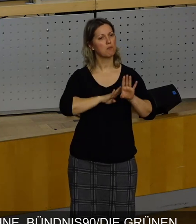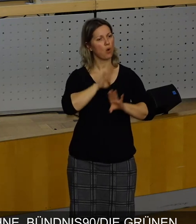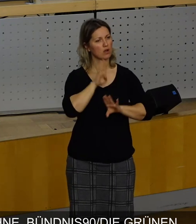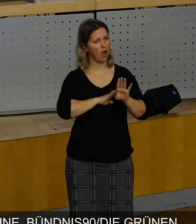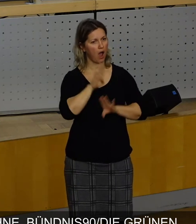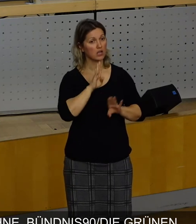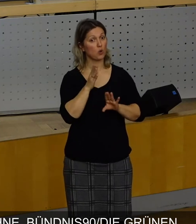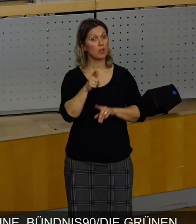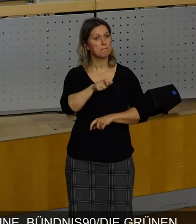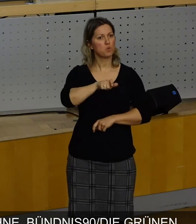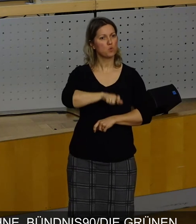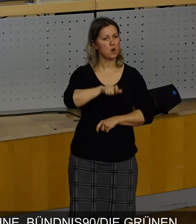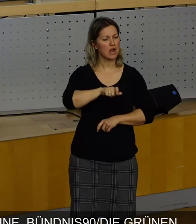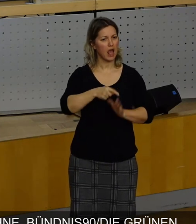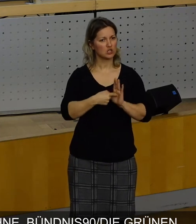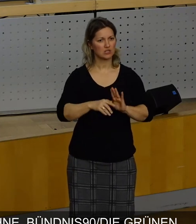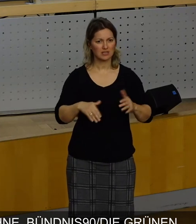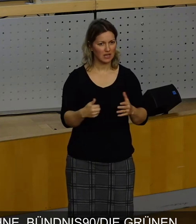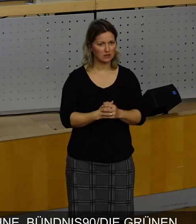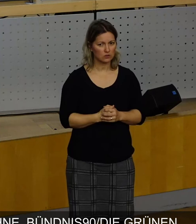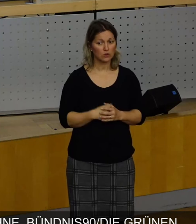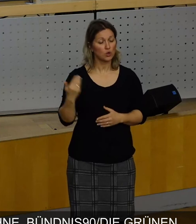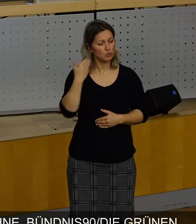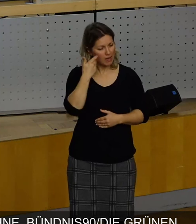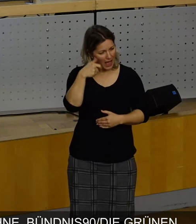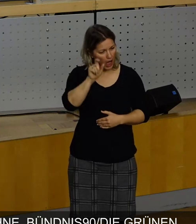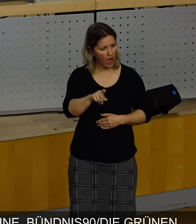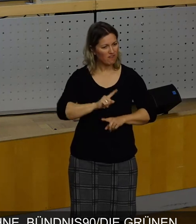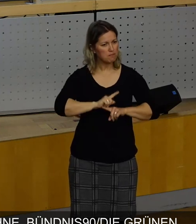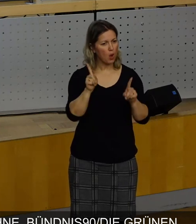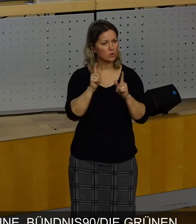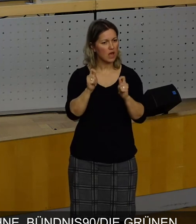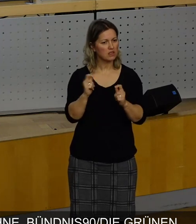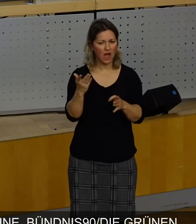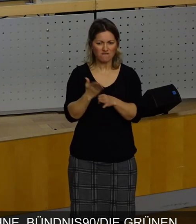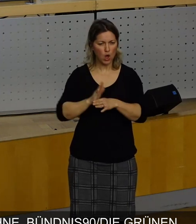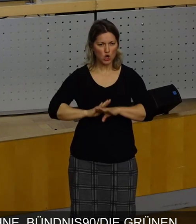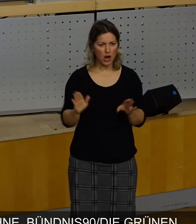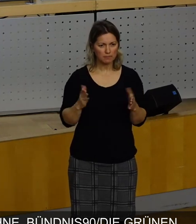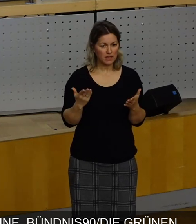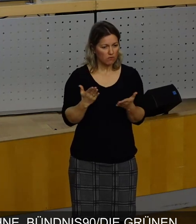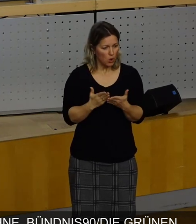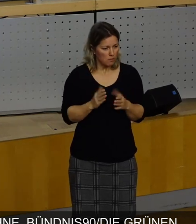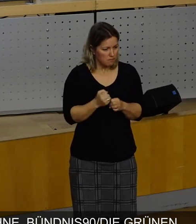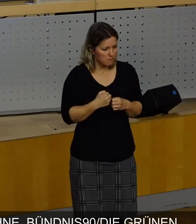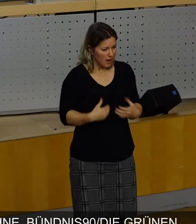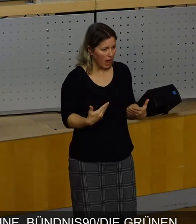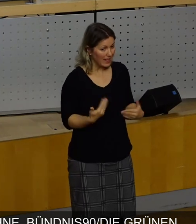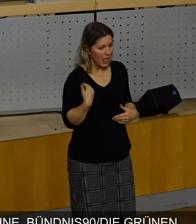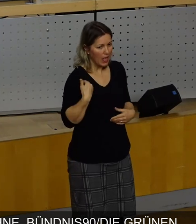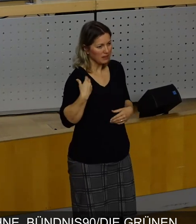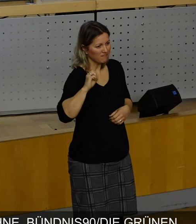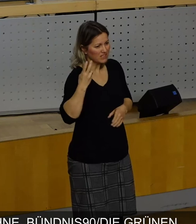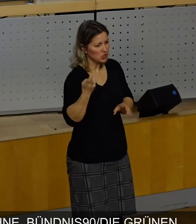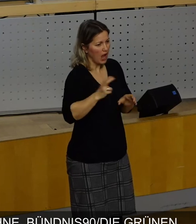keine bürgerliche Kraft. Und jetzt sage ich, nein, das mache ich nicht. Sie sind demokratisch hereingewählt worden.